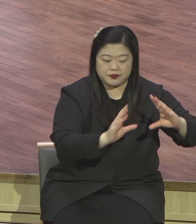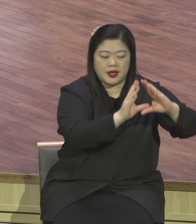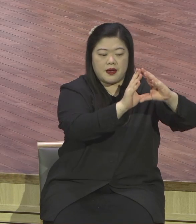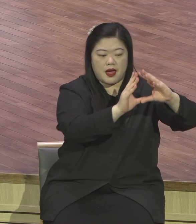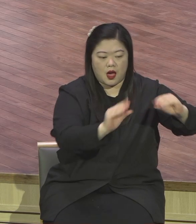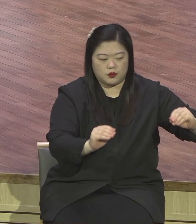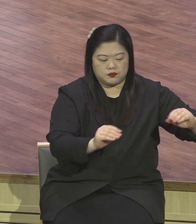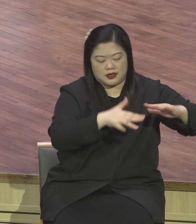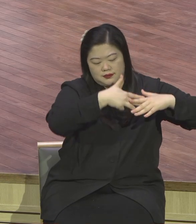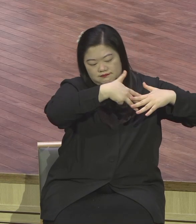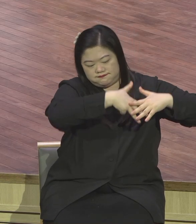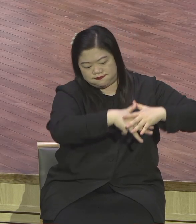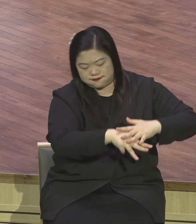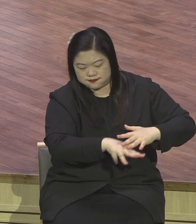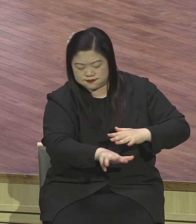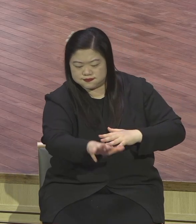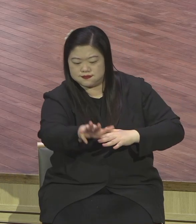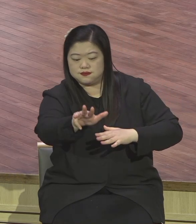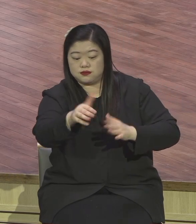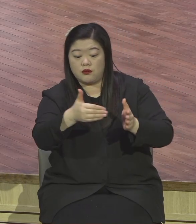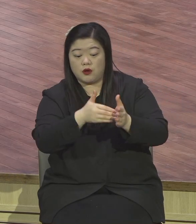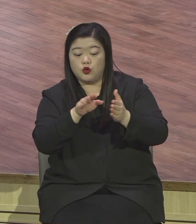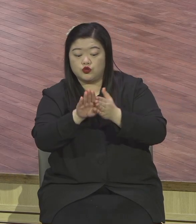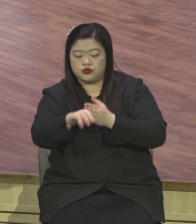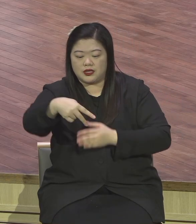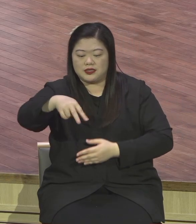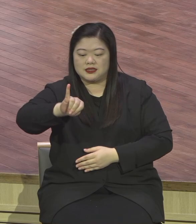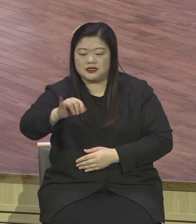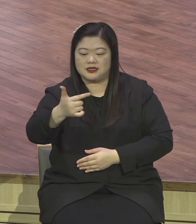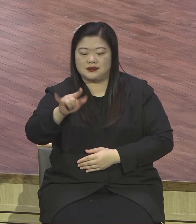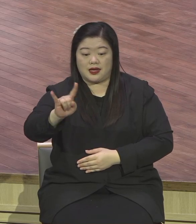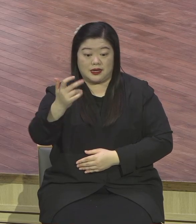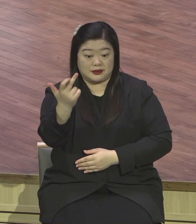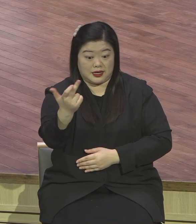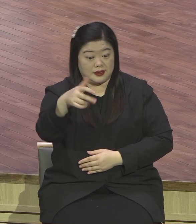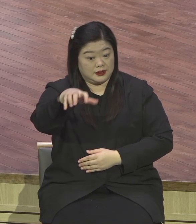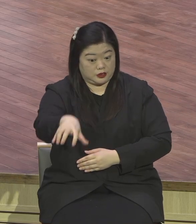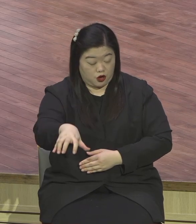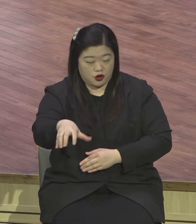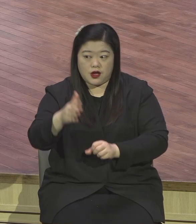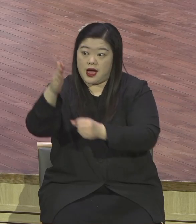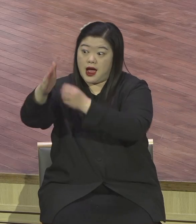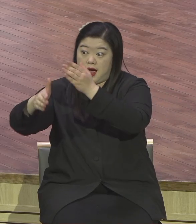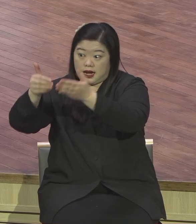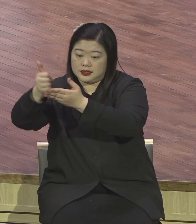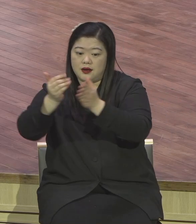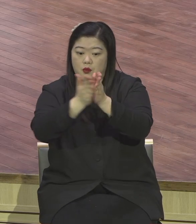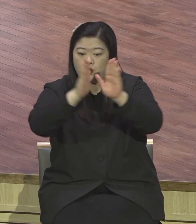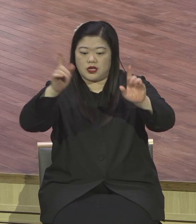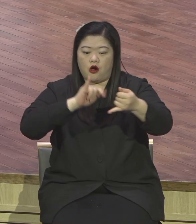체결한 장면을 떠오르고 하는데 신해산 언약이 핵심이 뭡니까? 하나님의 이 말씀을